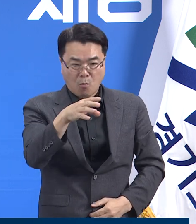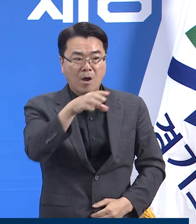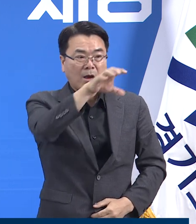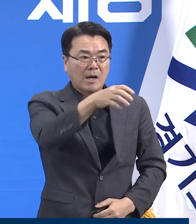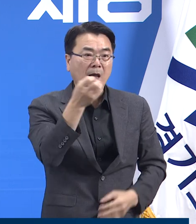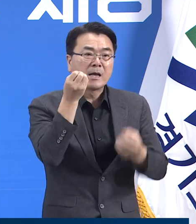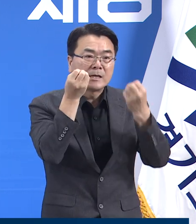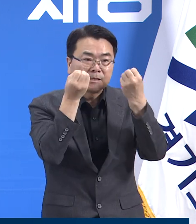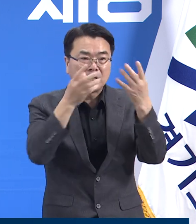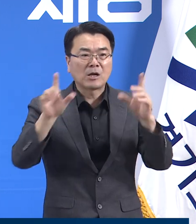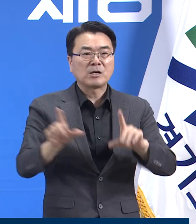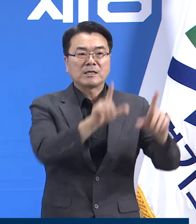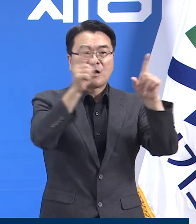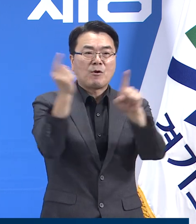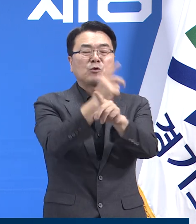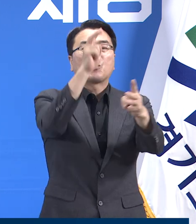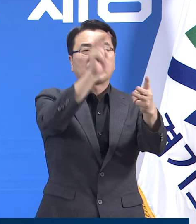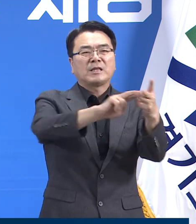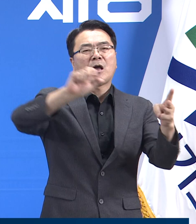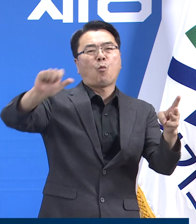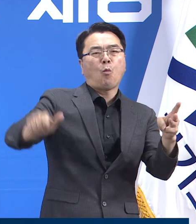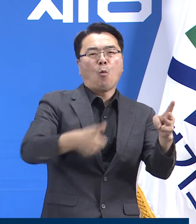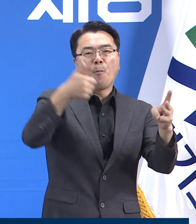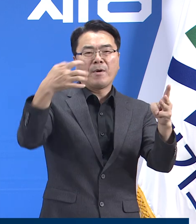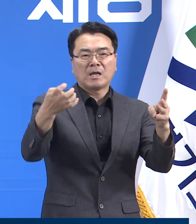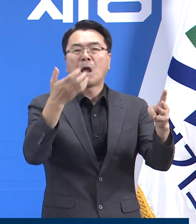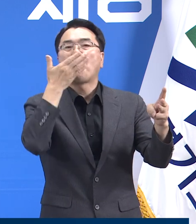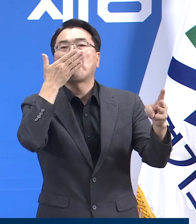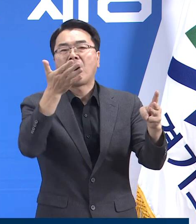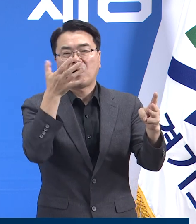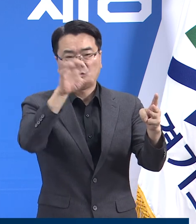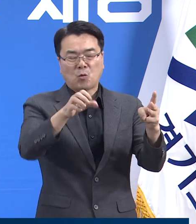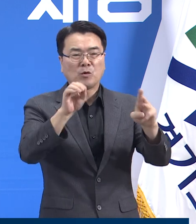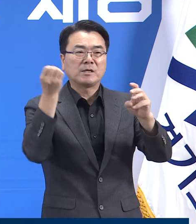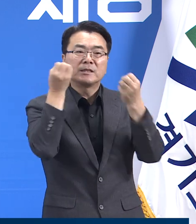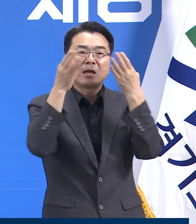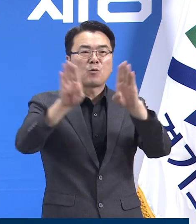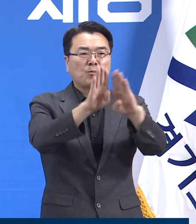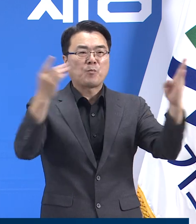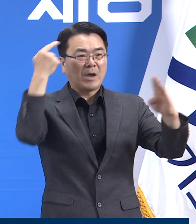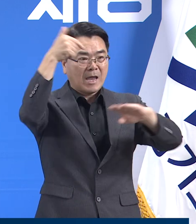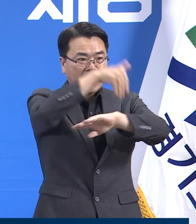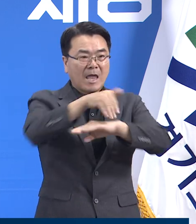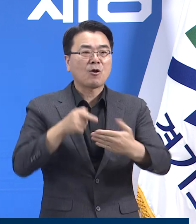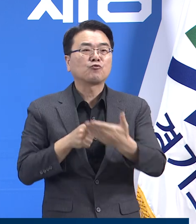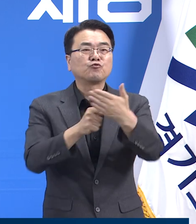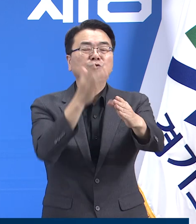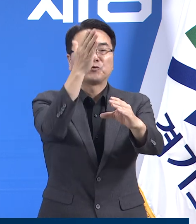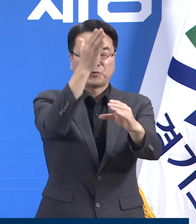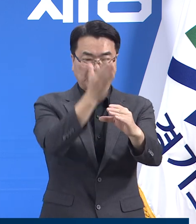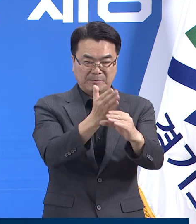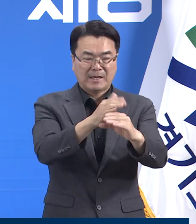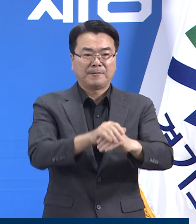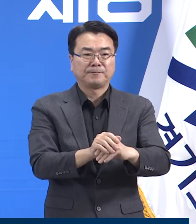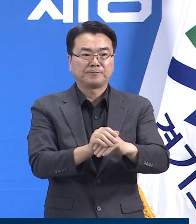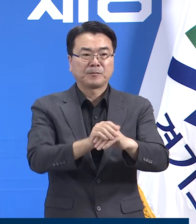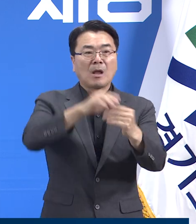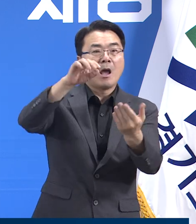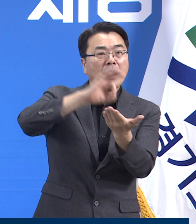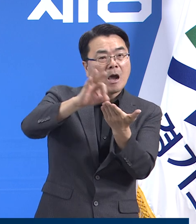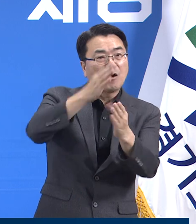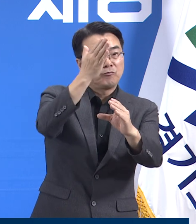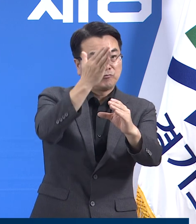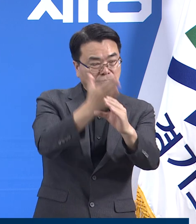생활치료센터 추가기서도 준비하고 있습니다. 현재 도우 병상 가동률은 80에서 90%로 높은